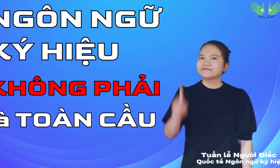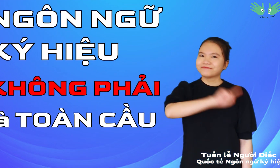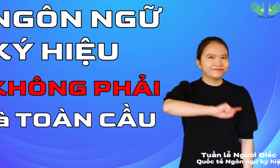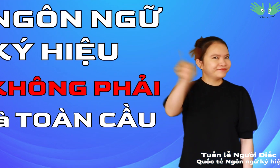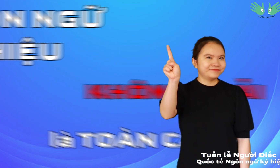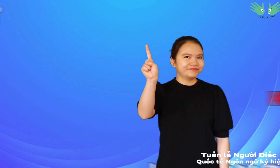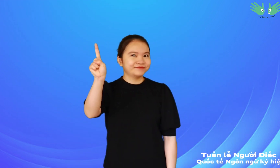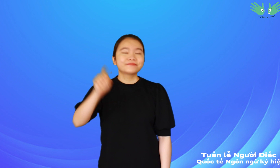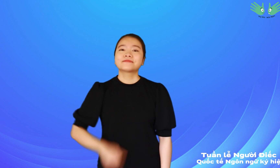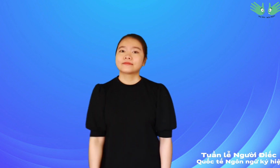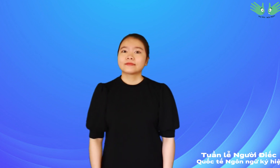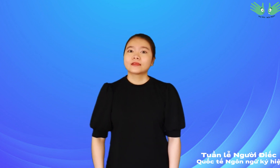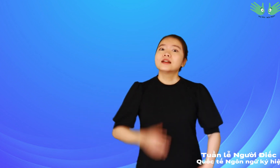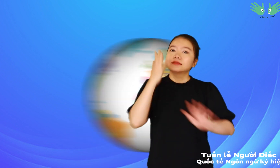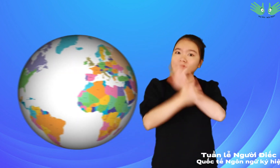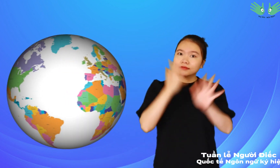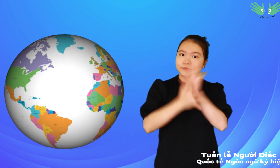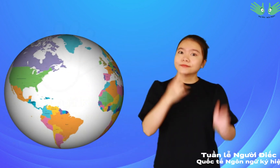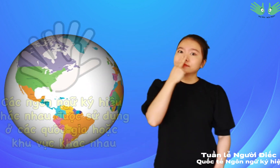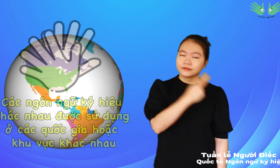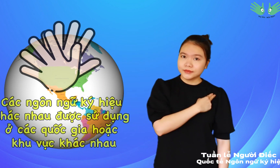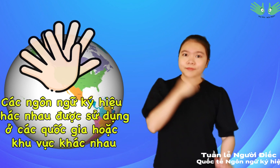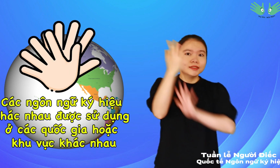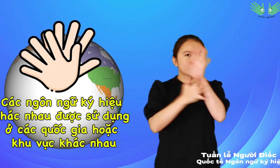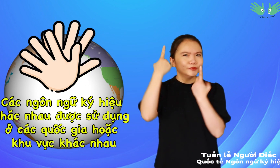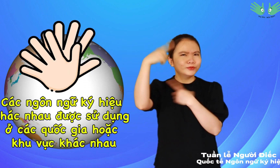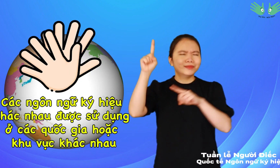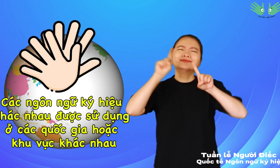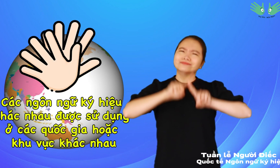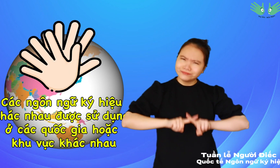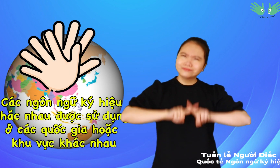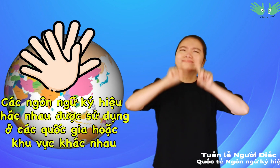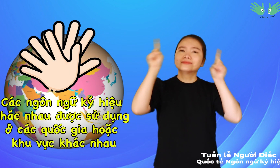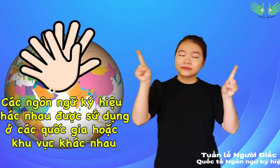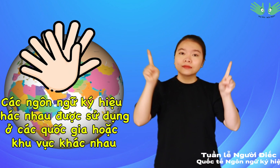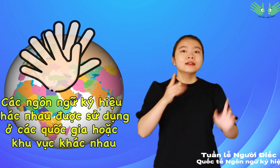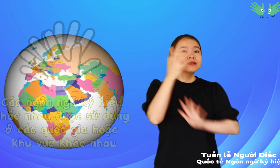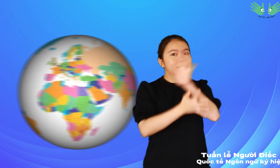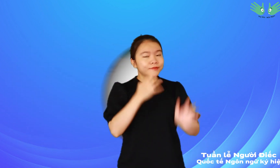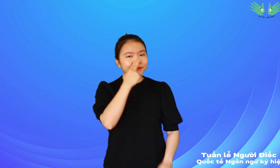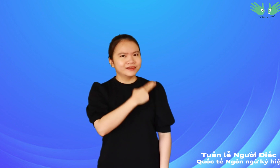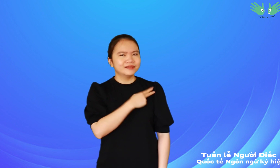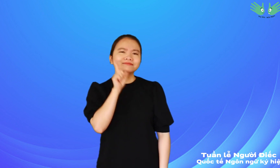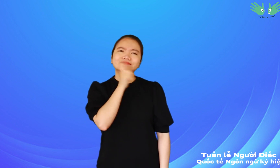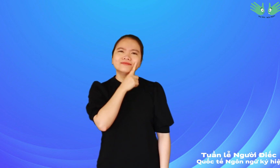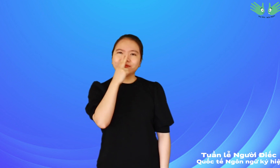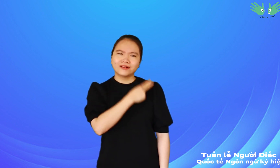Ngôn ngữ ký hiệu là khác nhau tùy theo khu vực Người điếc Việt Nam sử dụng ngôn ngữ ký hiệu Việt Nam Những